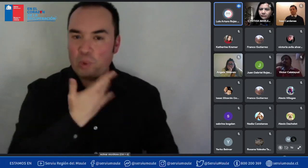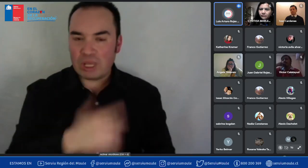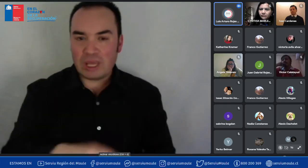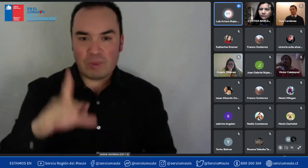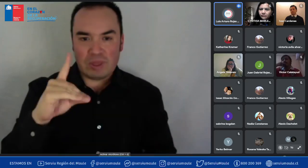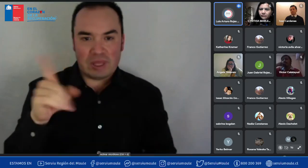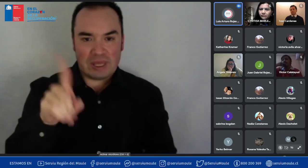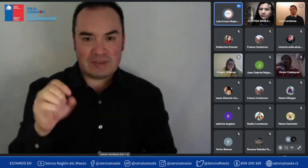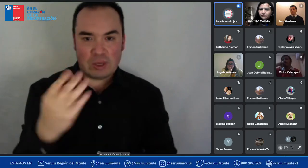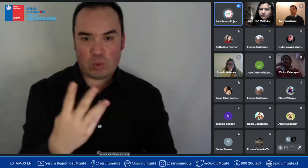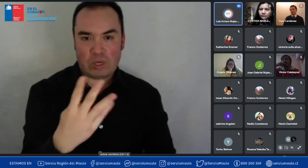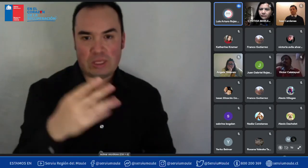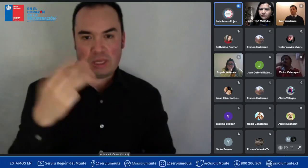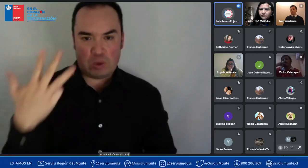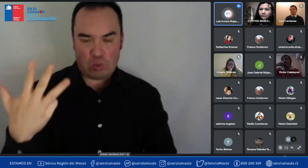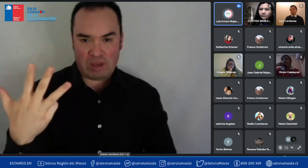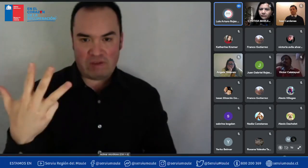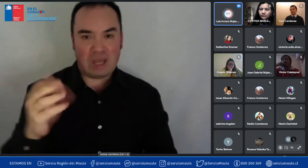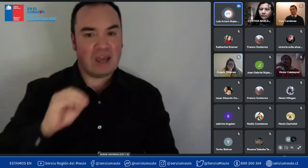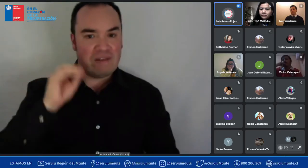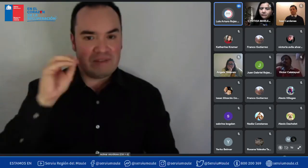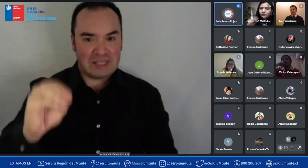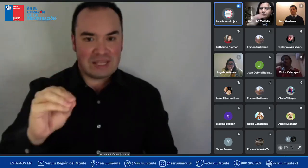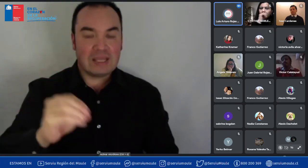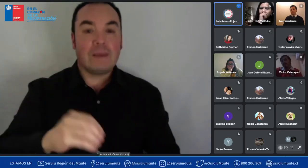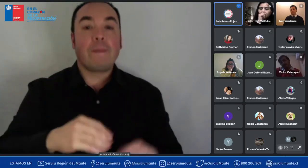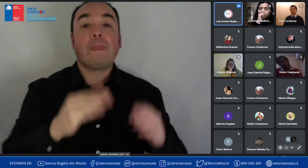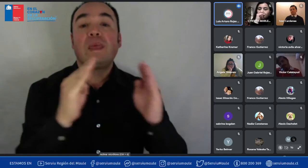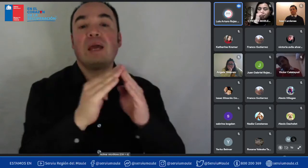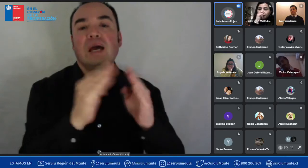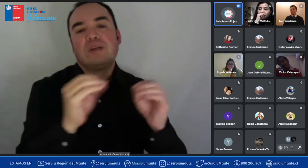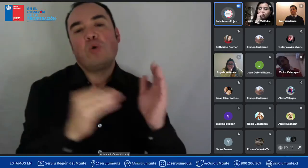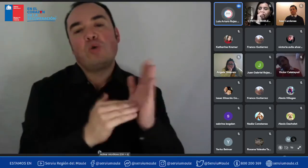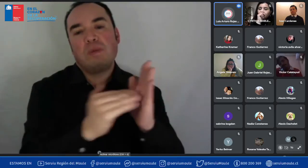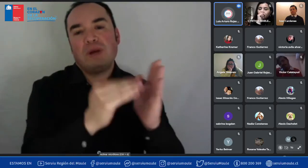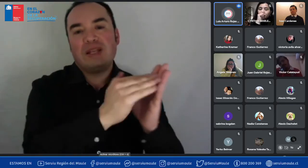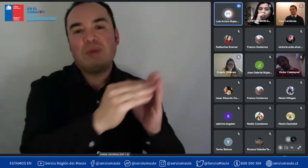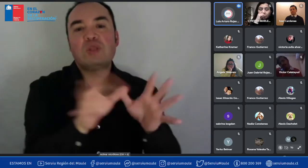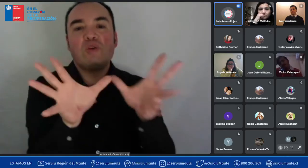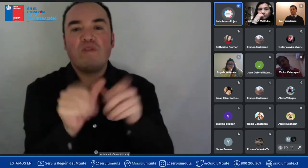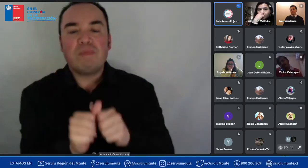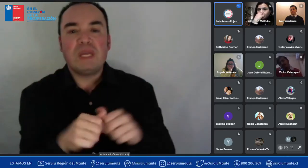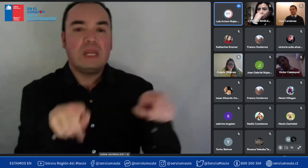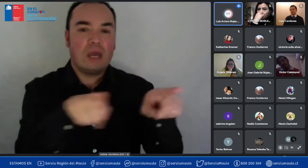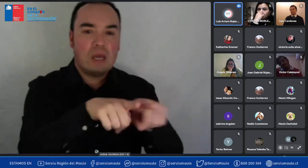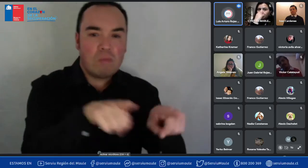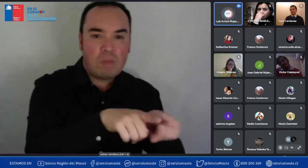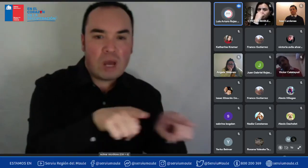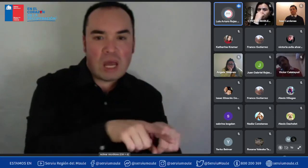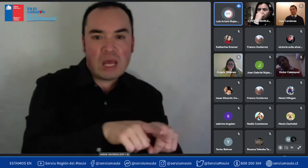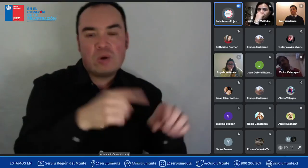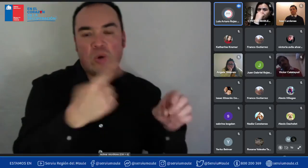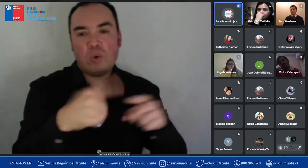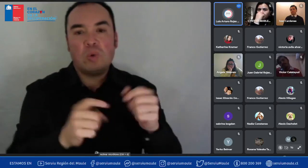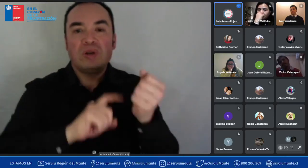vivienda entre parientes por afinidad o por consanguinidad hasta el cuarto grado línea